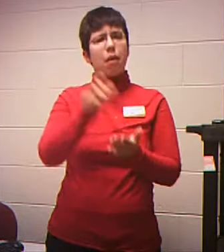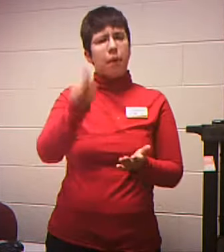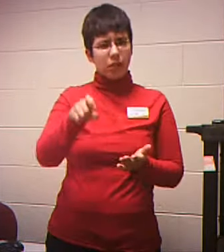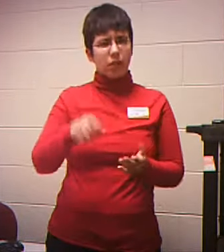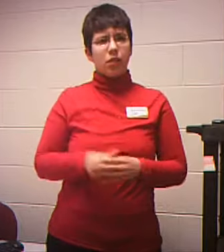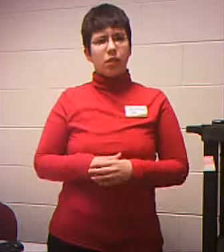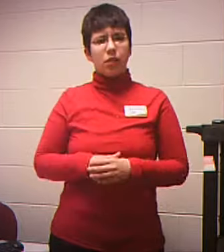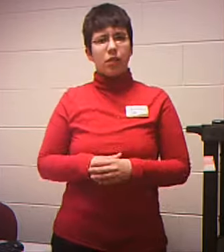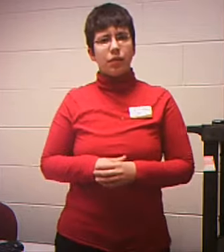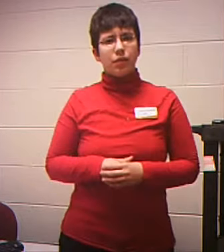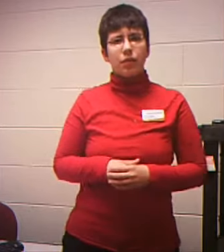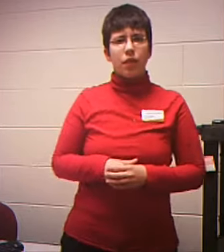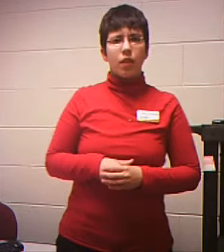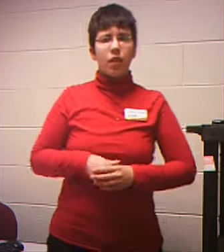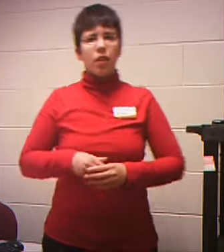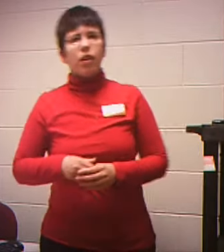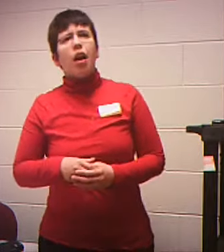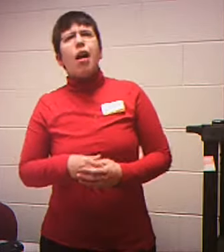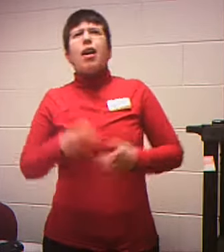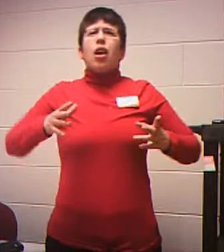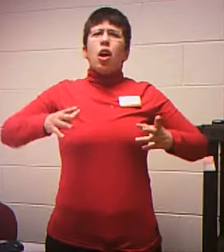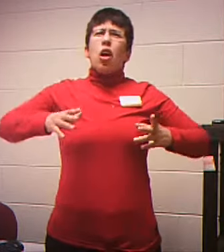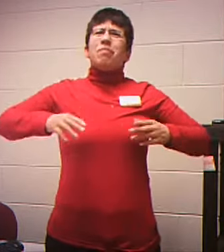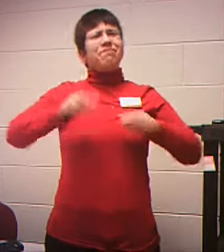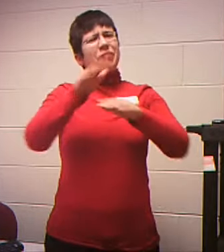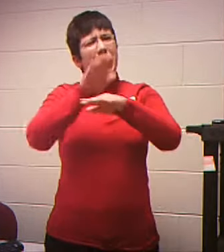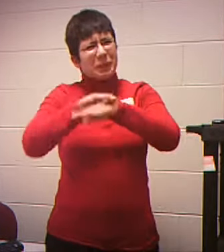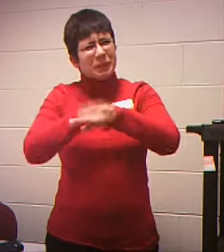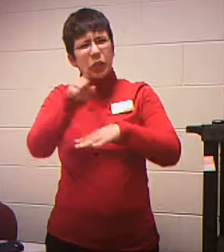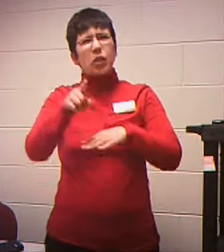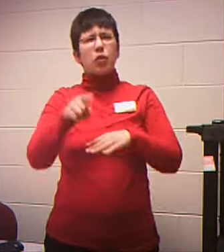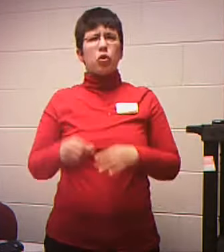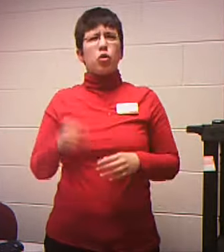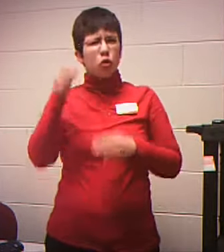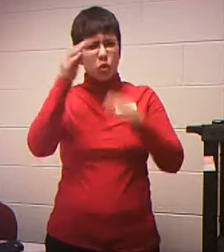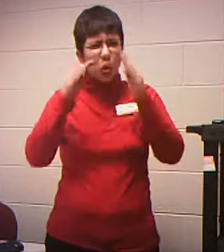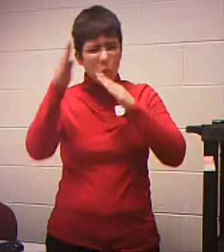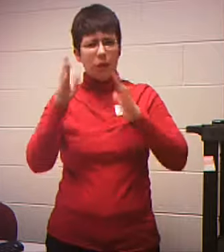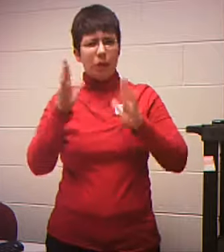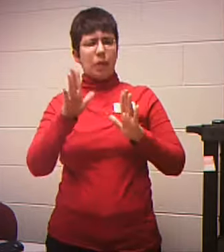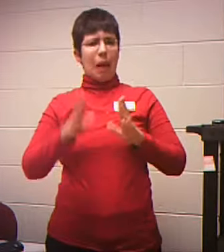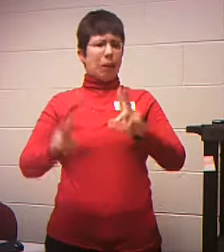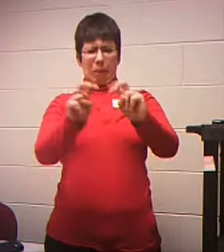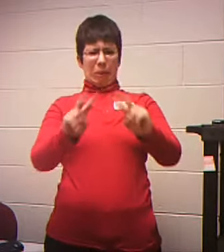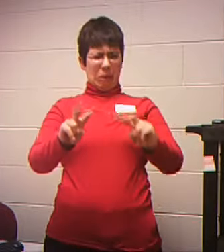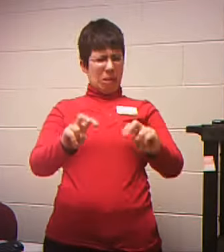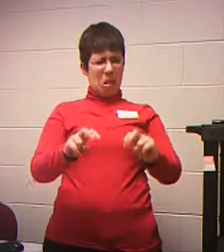you know Trying to Analyze Too hard What your car Is worth Because it Doesn't